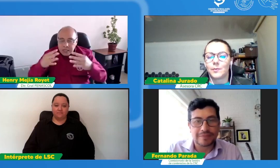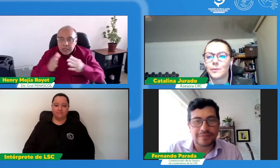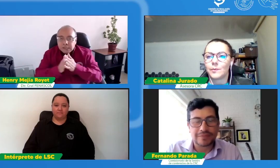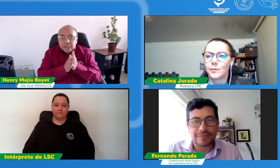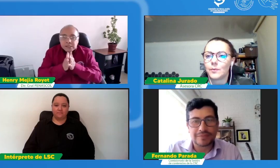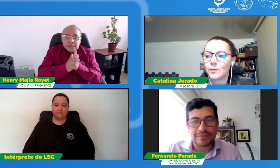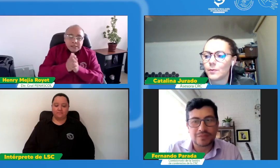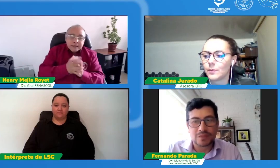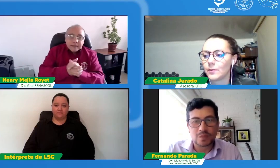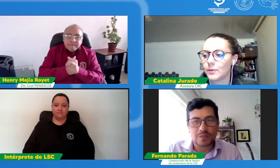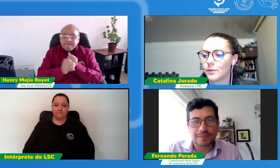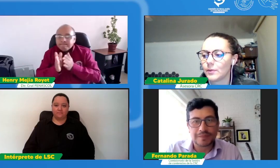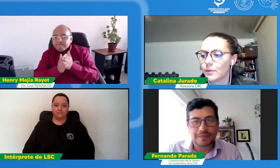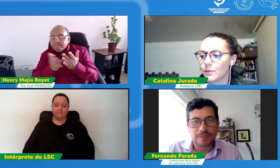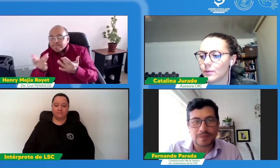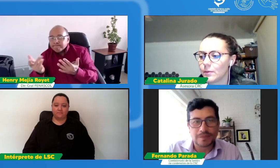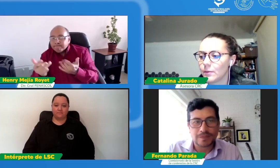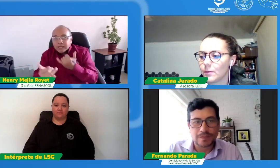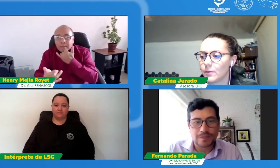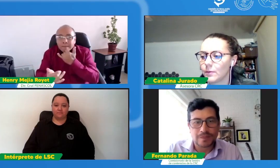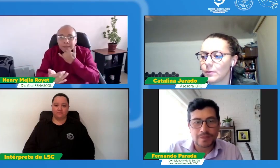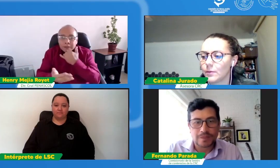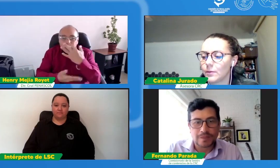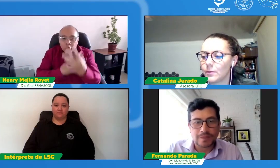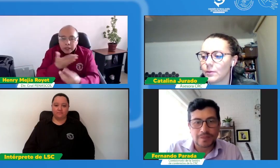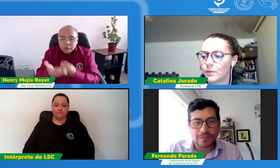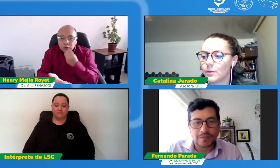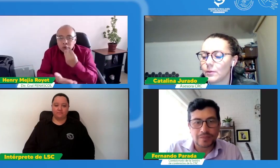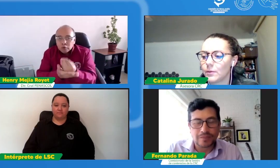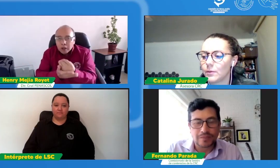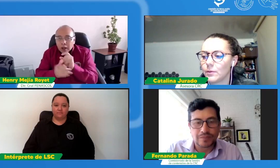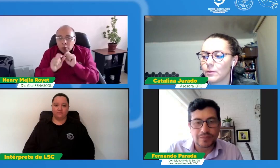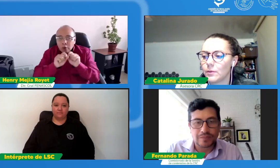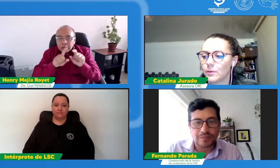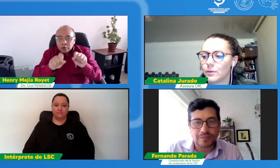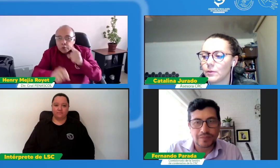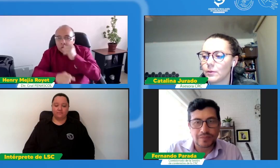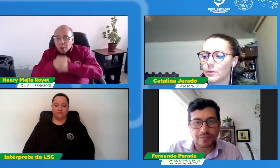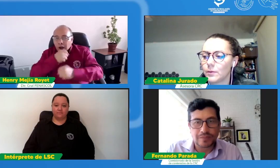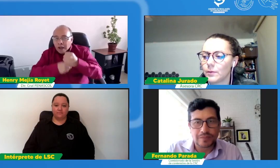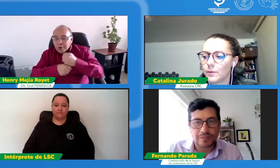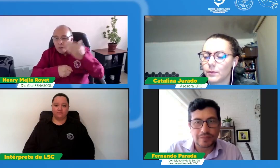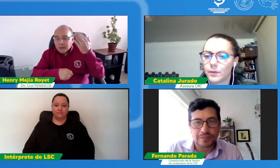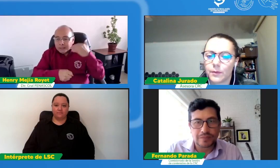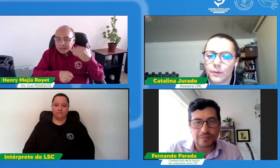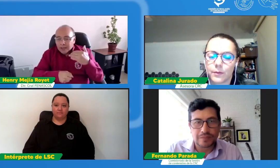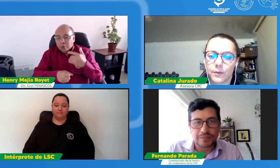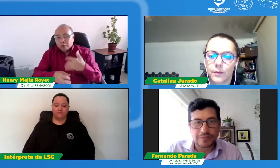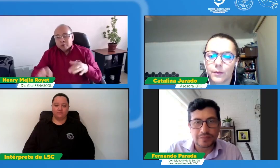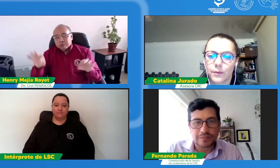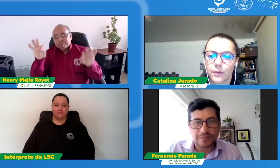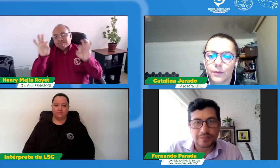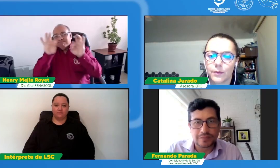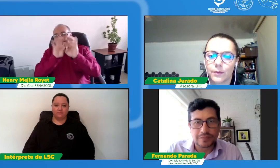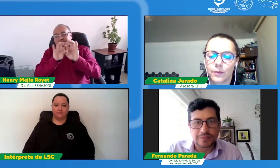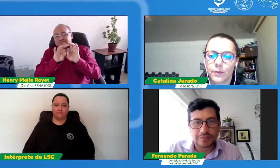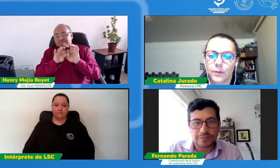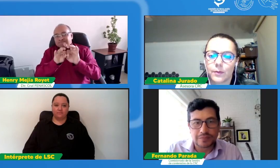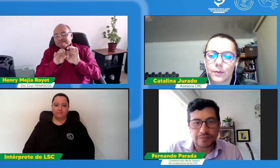comunidad sorda, que están muy atentas frente a qué ha pasado, cuáles son los resultados de estas encuestas